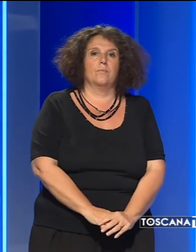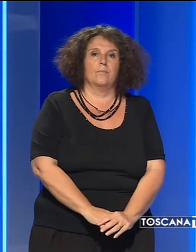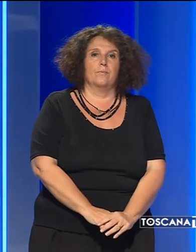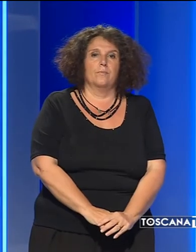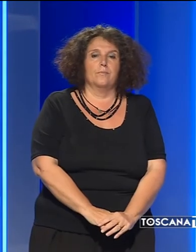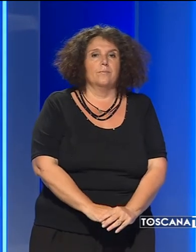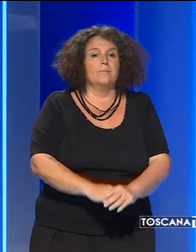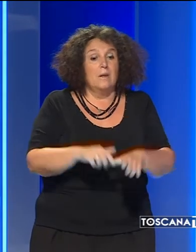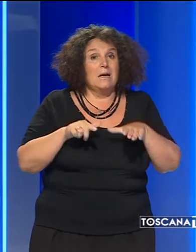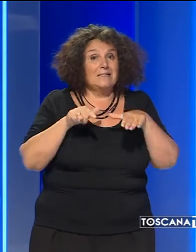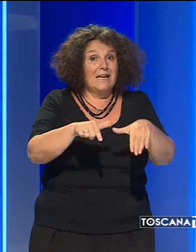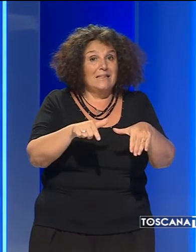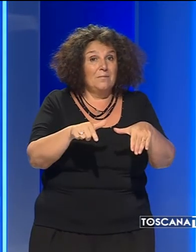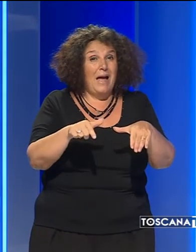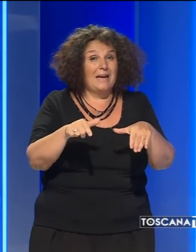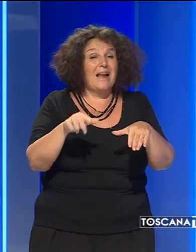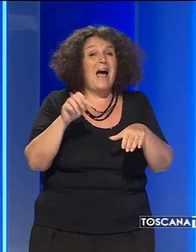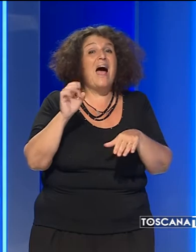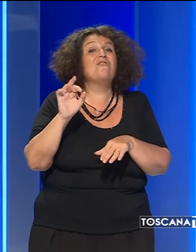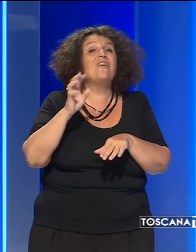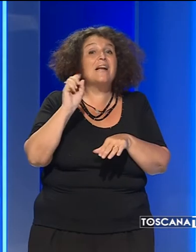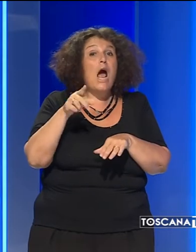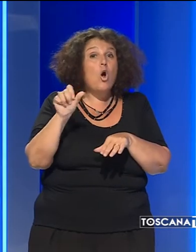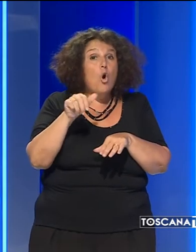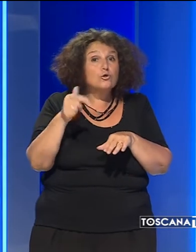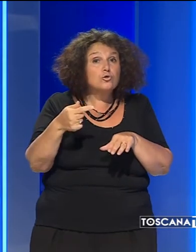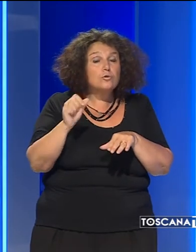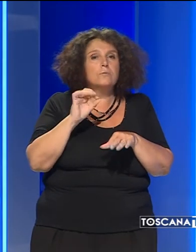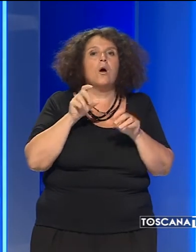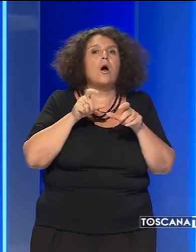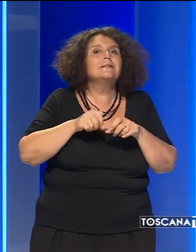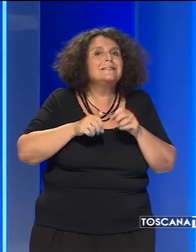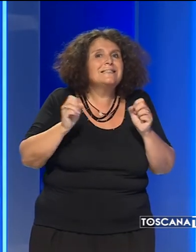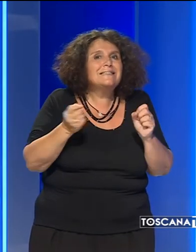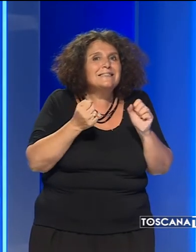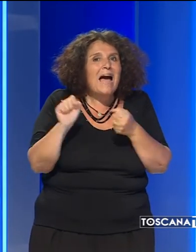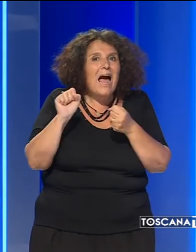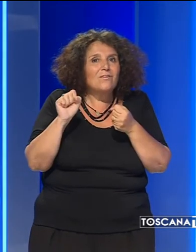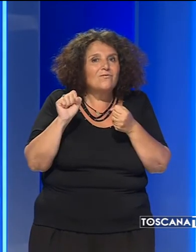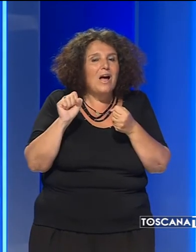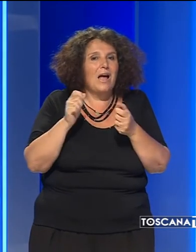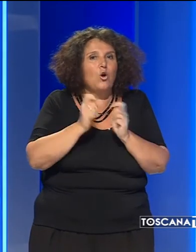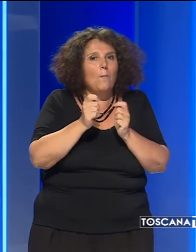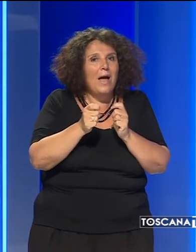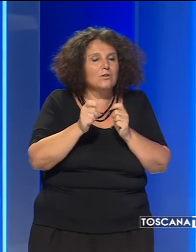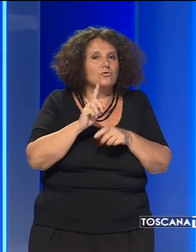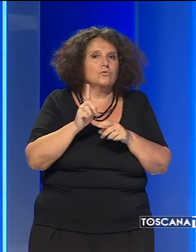La settimana di ferro agosto non salverà il turismo italiano messo in ginocchio dall'emergenza Covid.